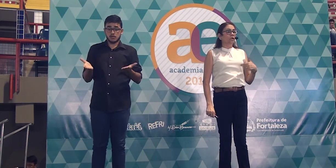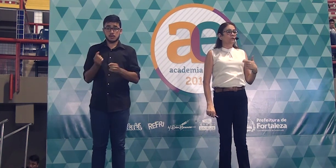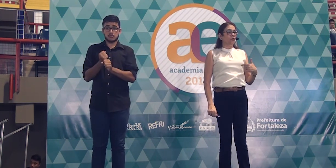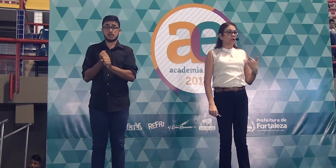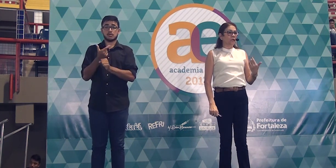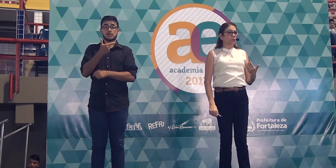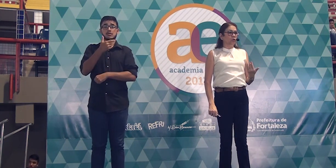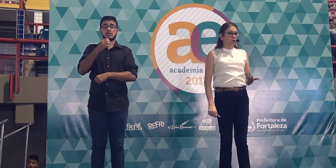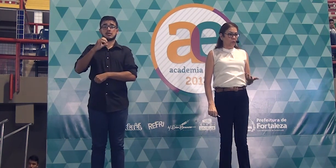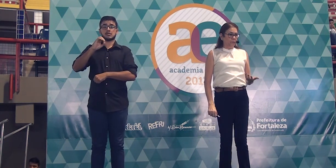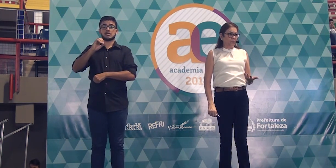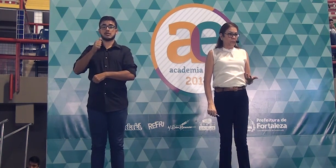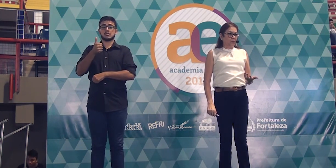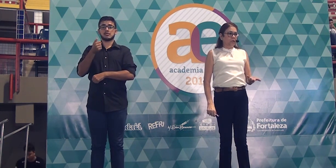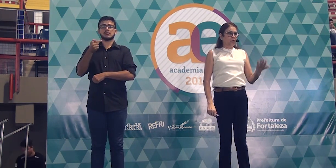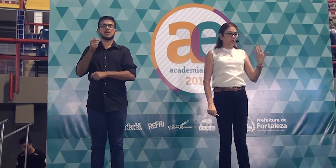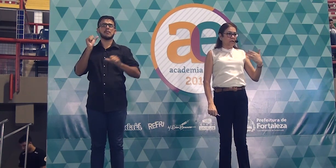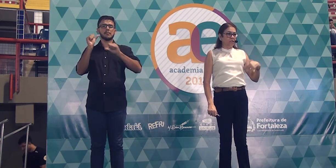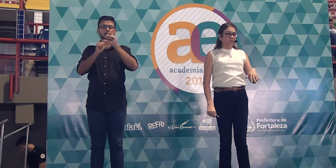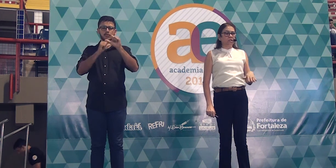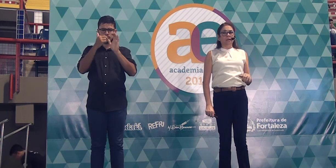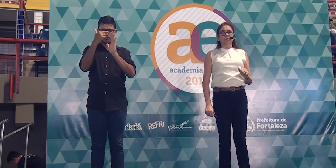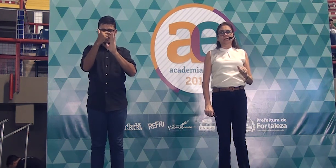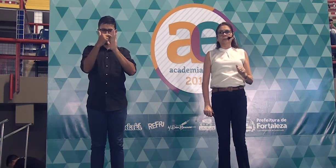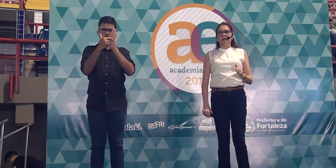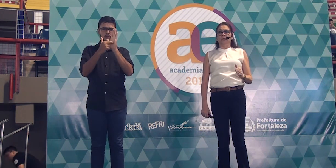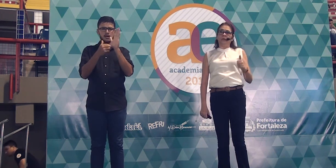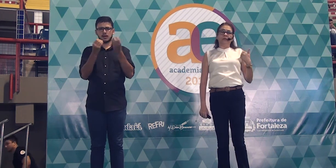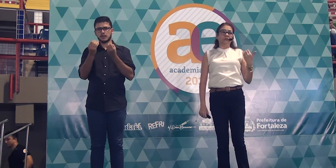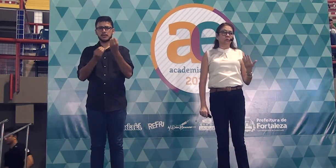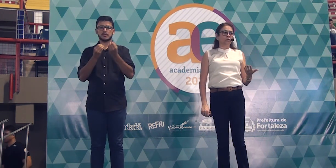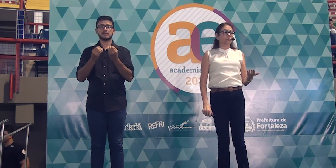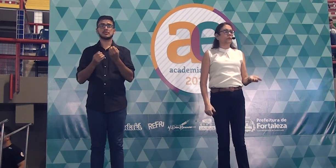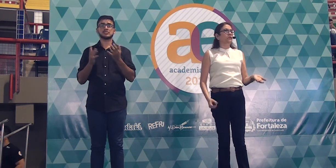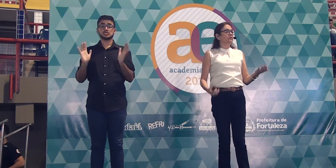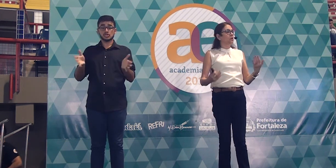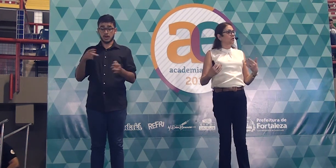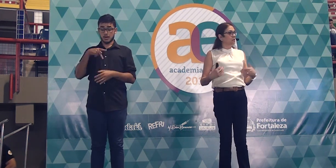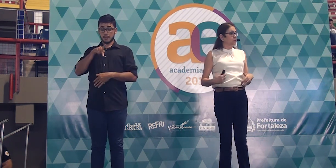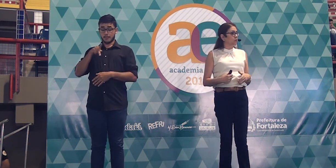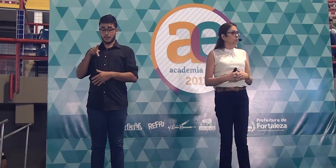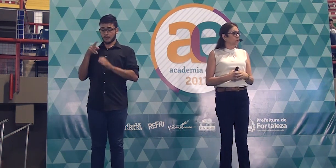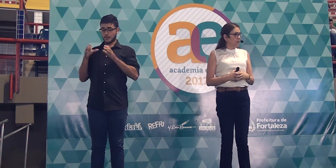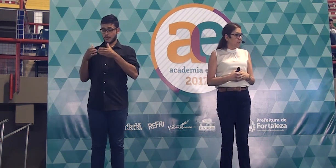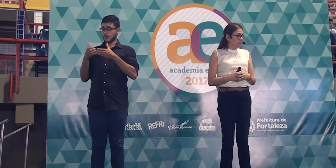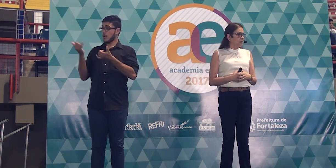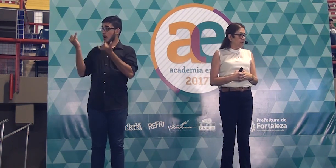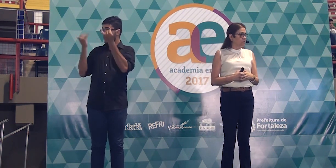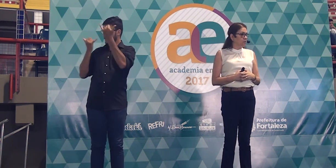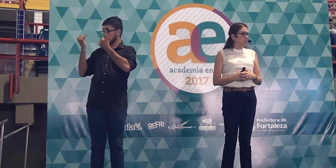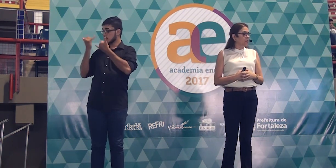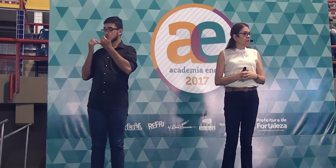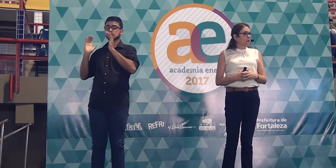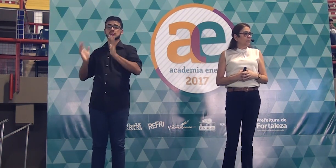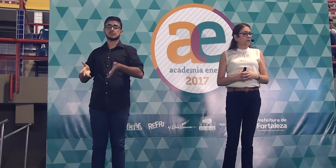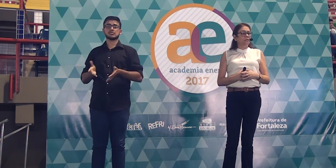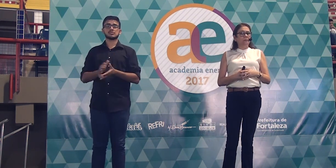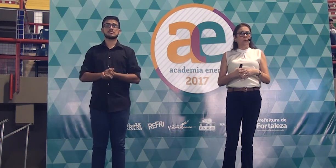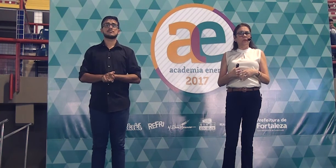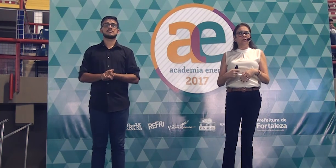O que foi que mudou? Que nós já estamos sabendo, porque somos os professores e somos orientados,